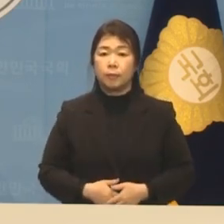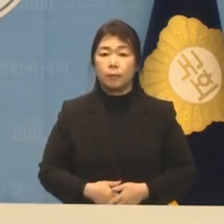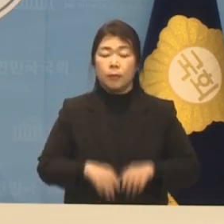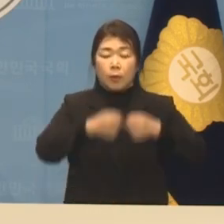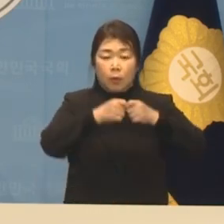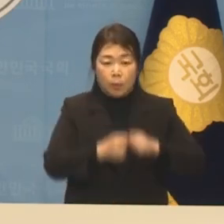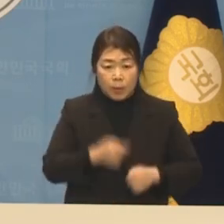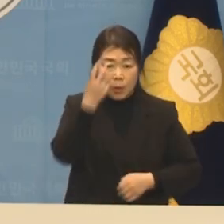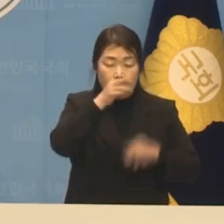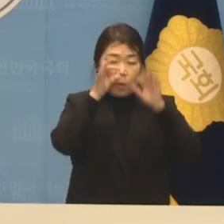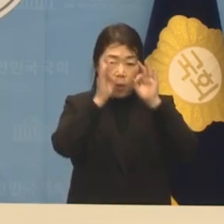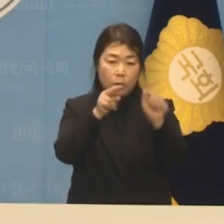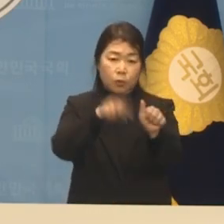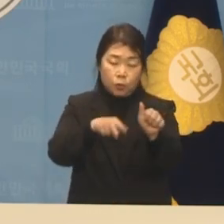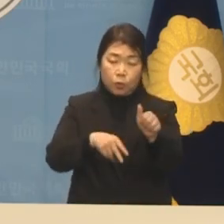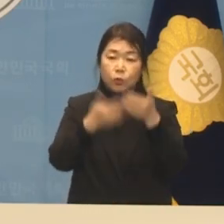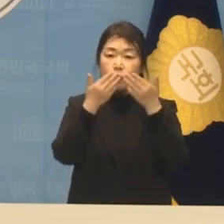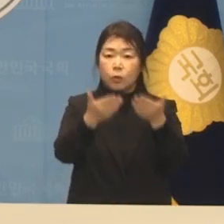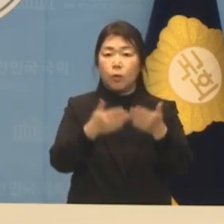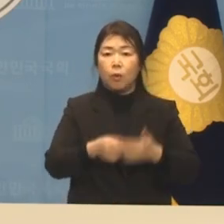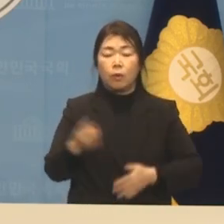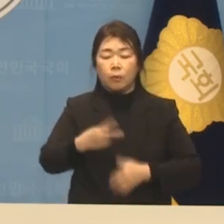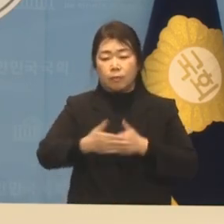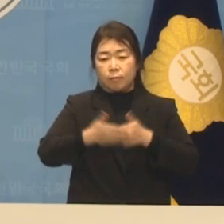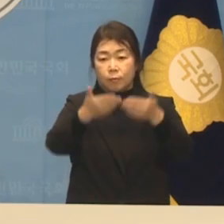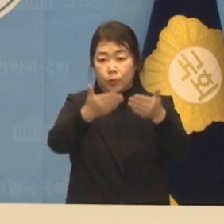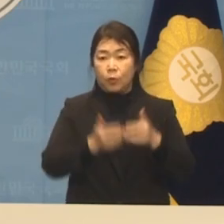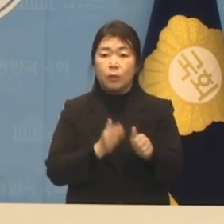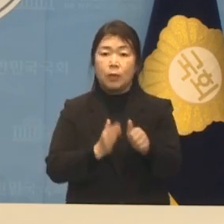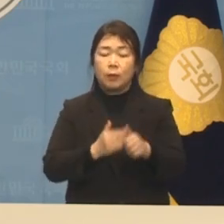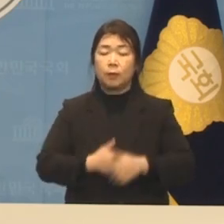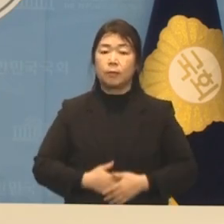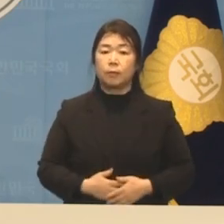꼼꼼하게 살펴봐 주시고 다부지게 지지해 주십시오.